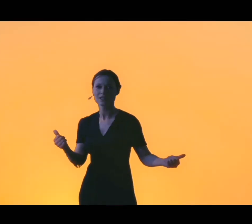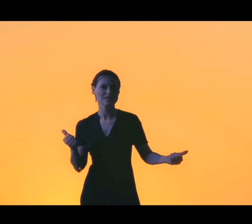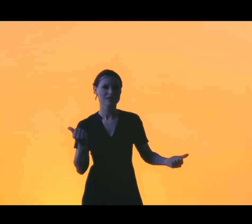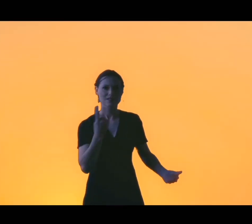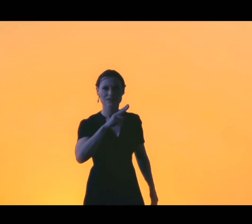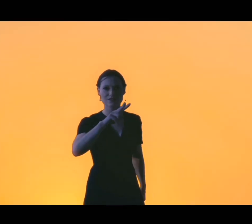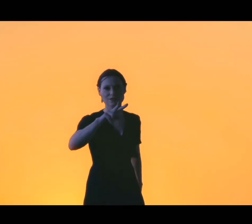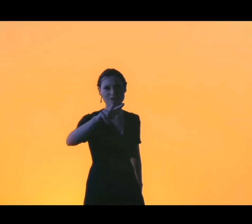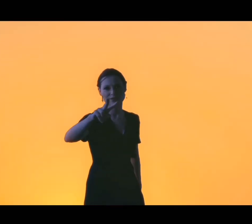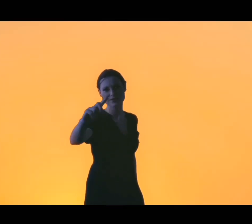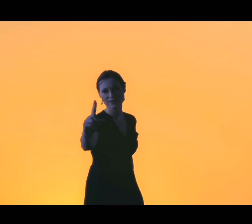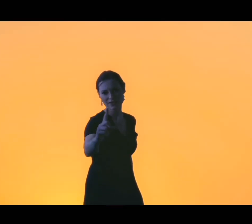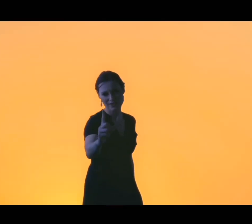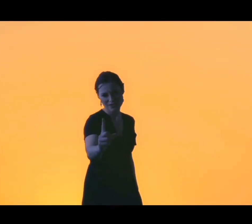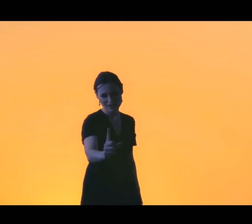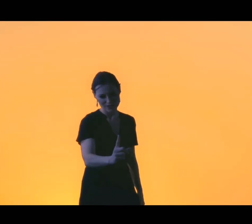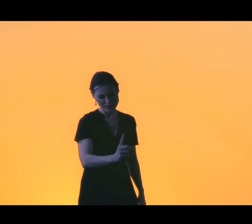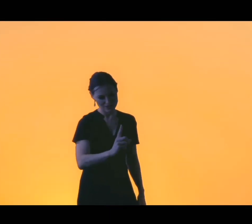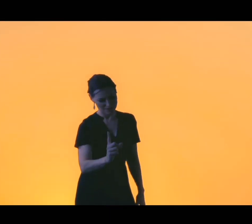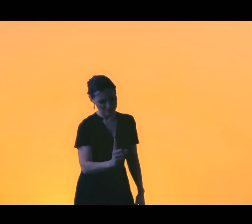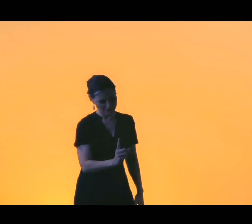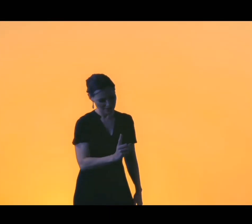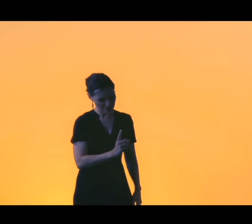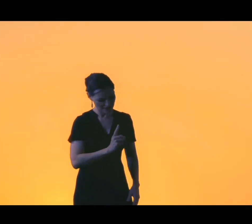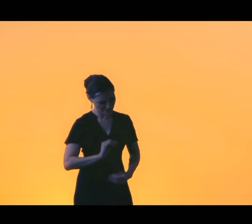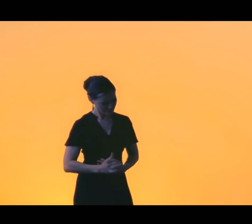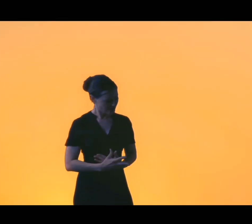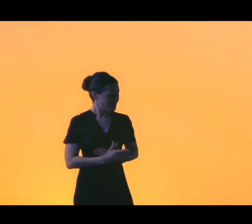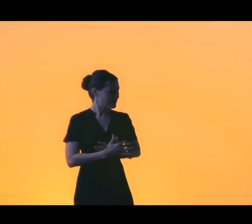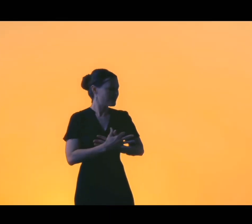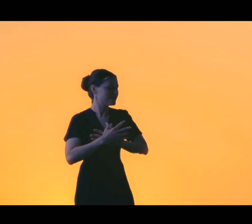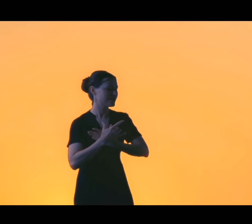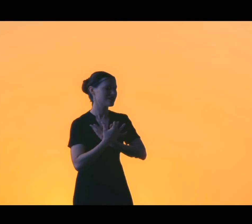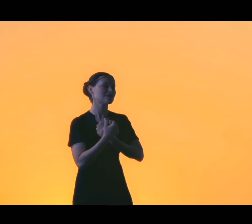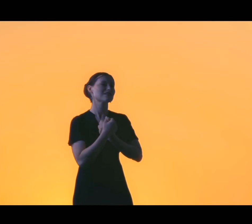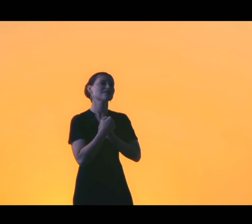Quand j'ai vu dans tes yeux une lumière éternelle